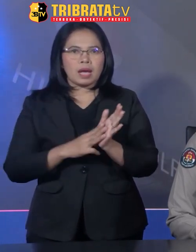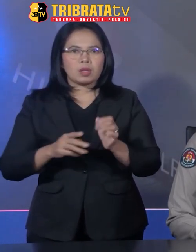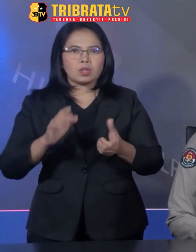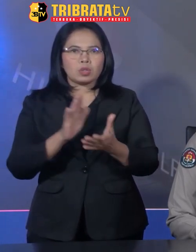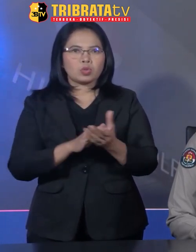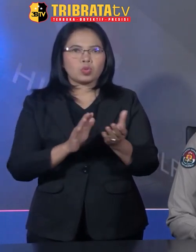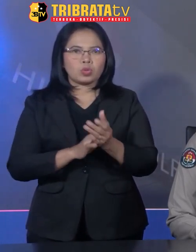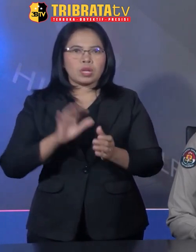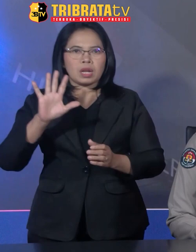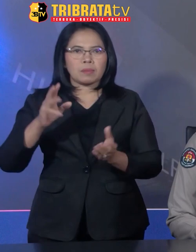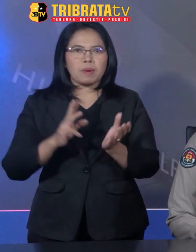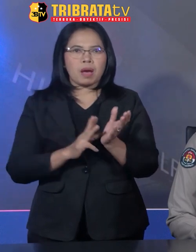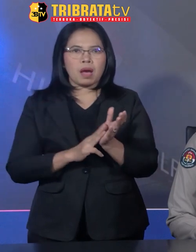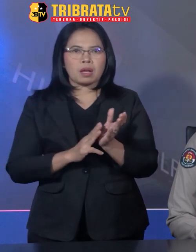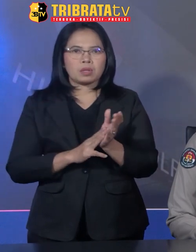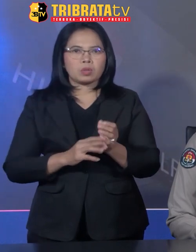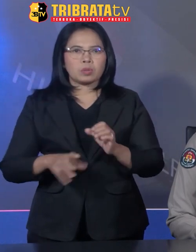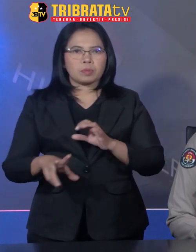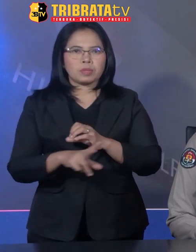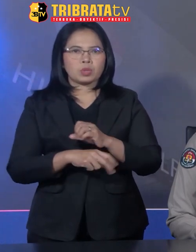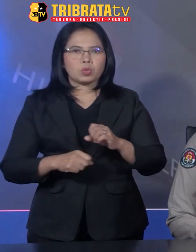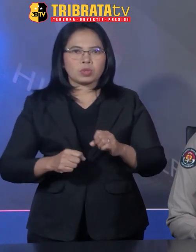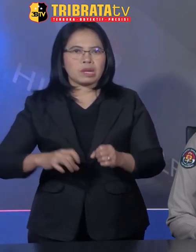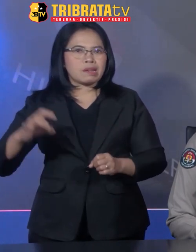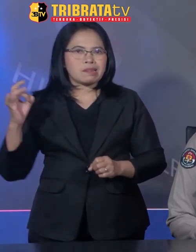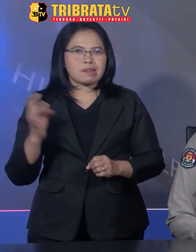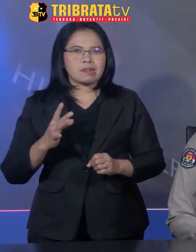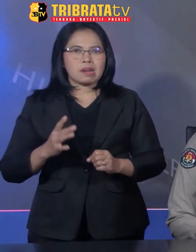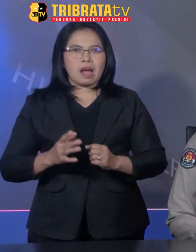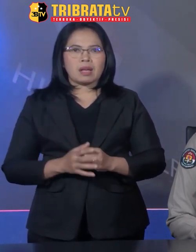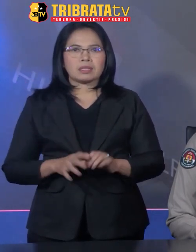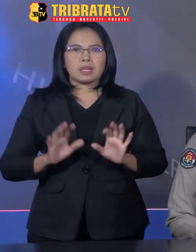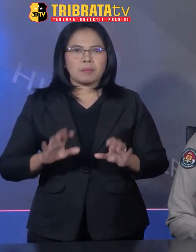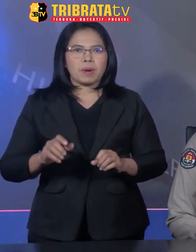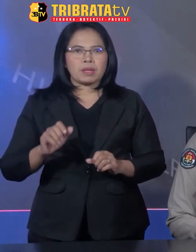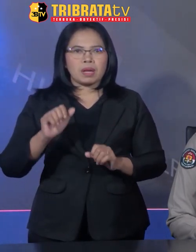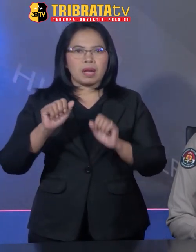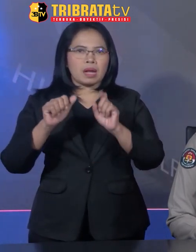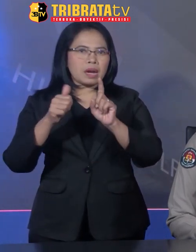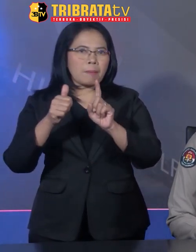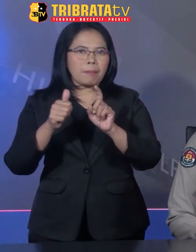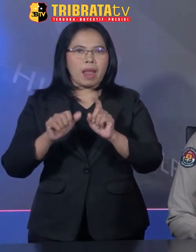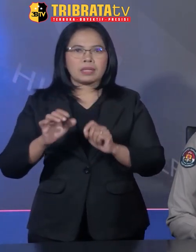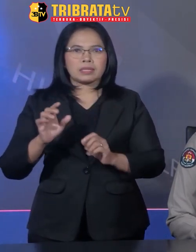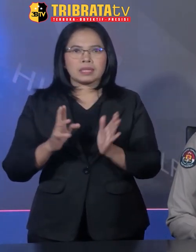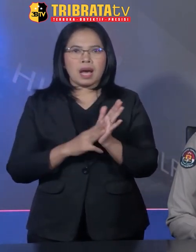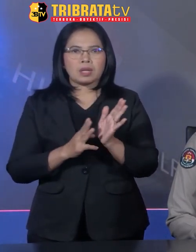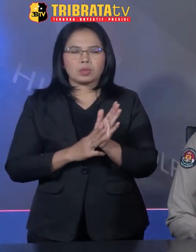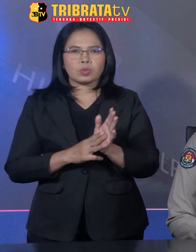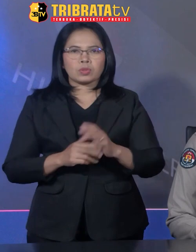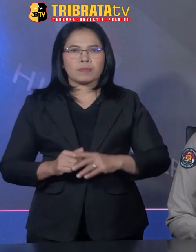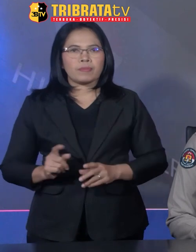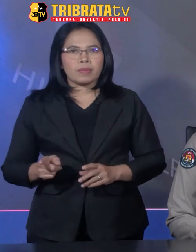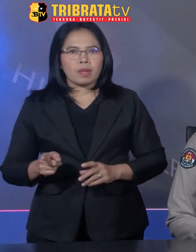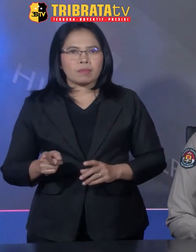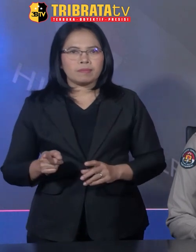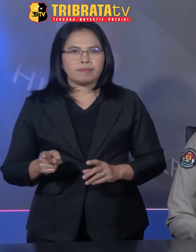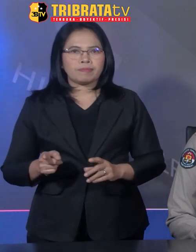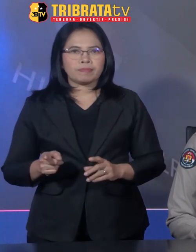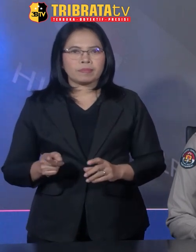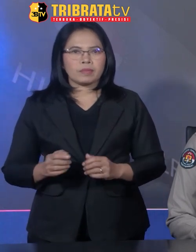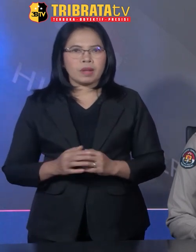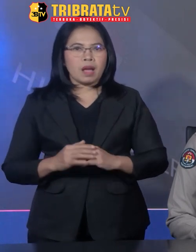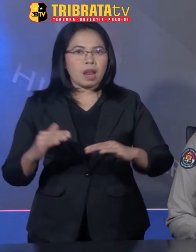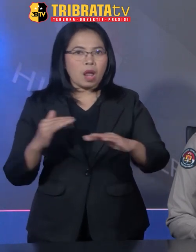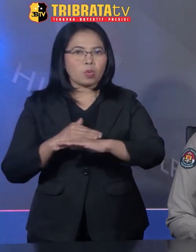judi sebanyak 5 kasus, pencurian dengan kekerasan sebanyak 16 kasus. Terdapat lakalan tas yang